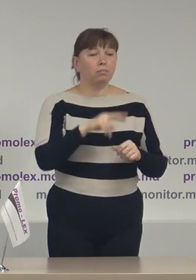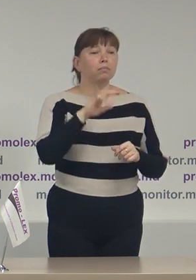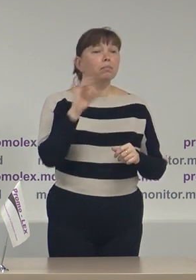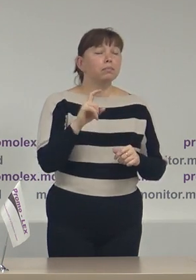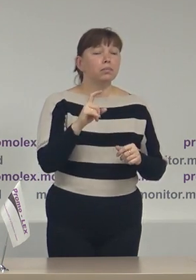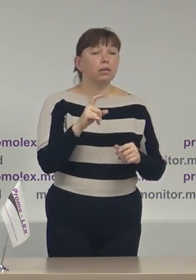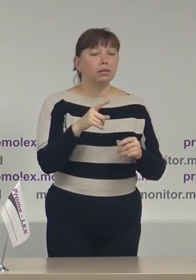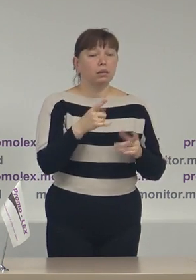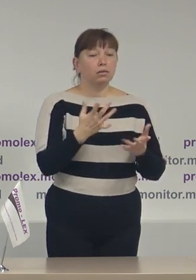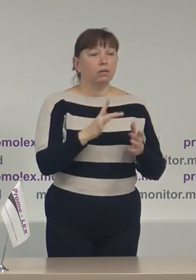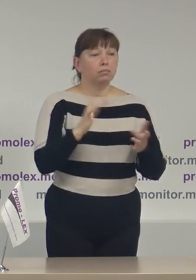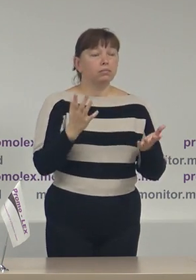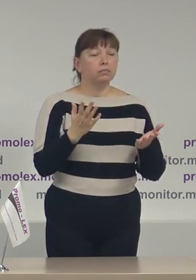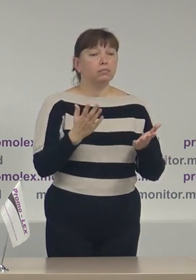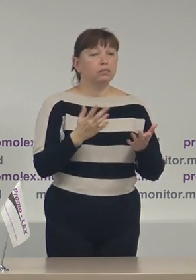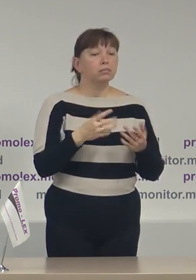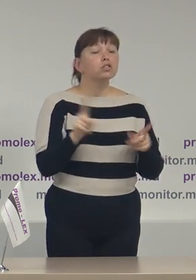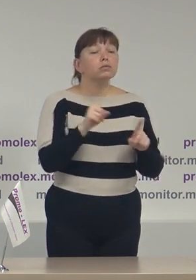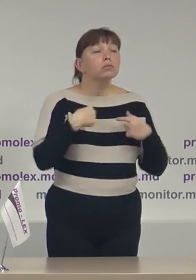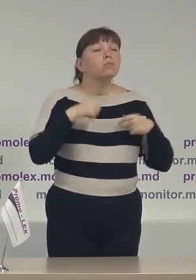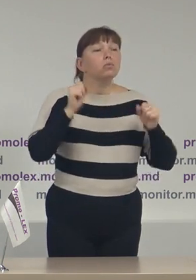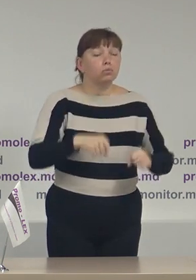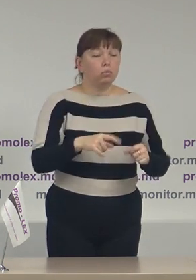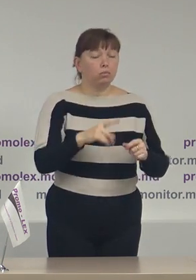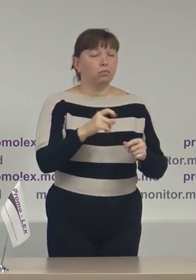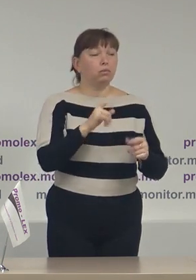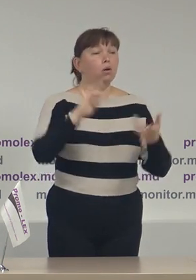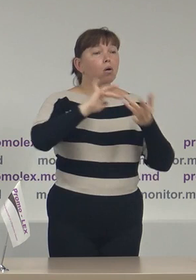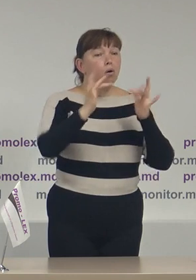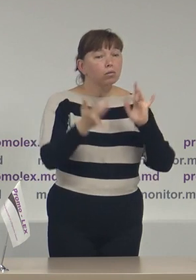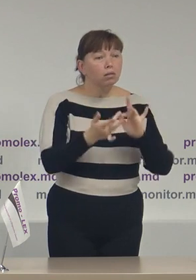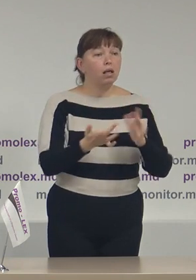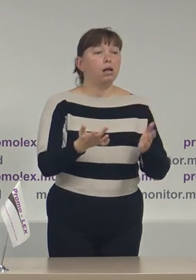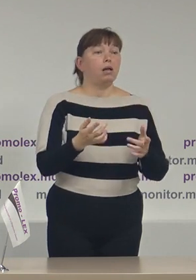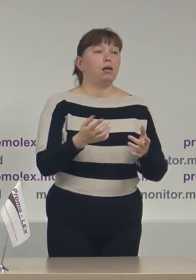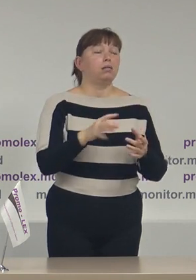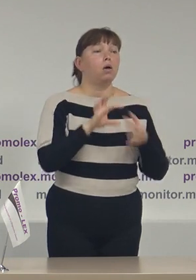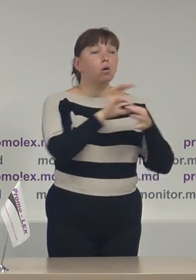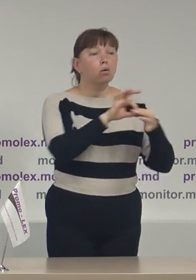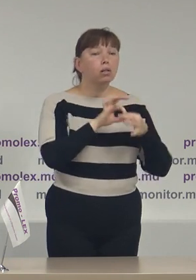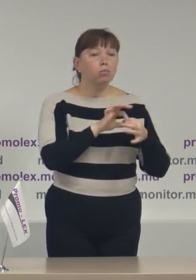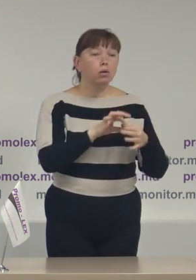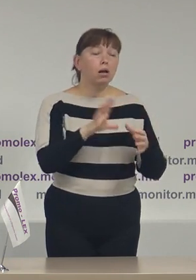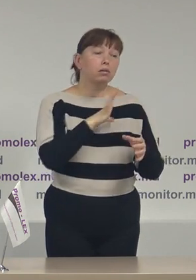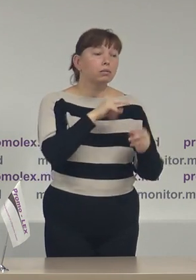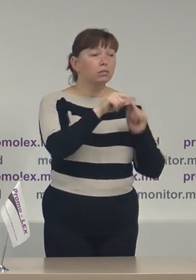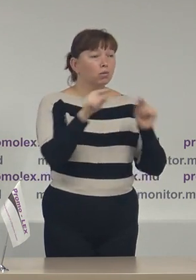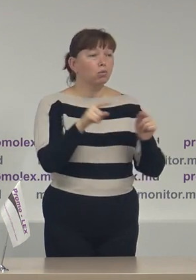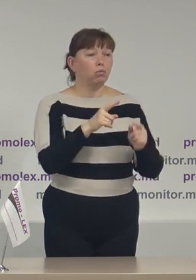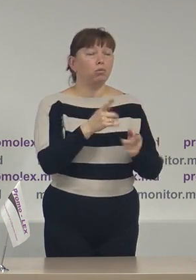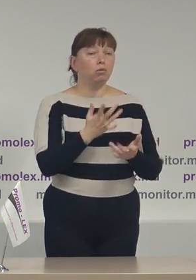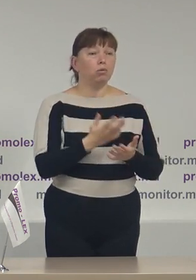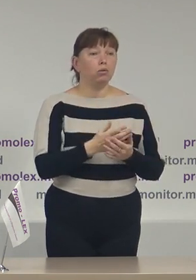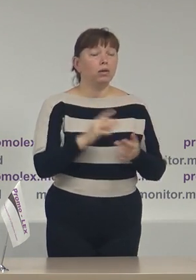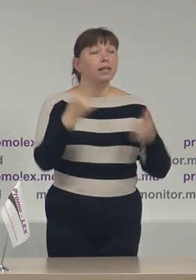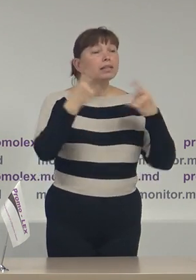intermediul mijloacelor disponibile, adică online, pe alocuri, colaborare cu portaluri de